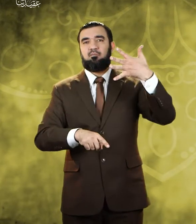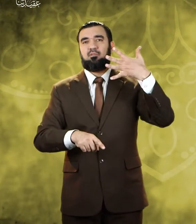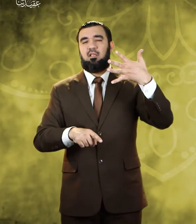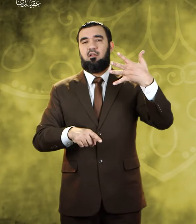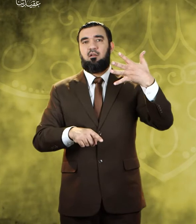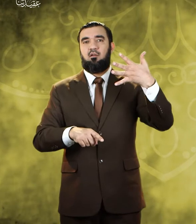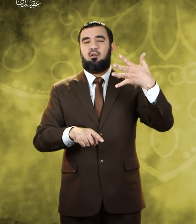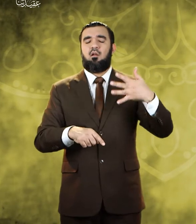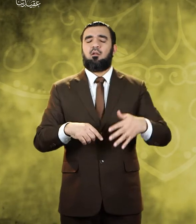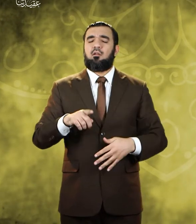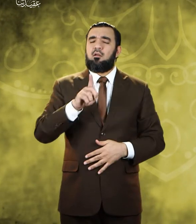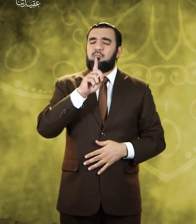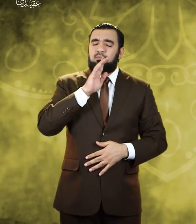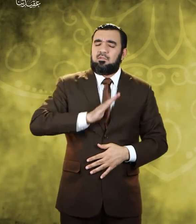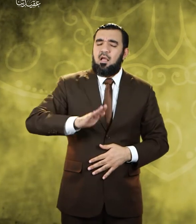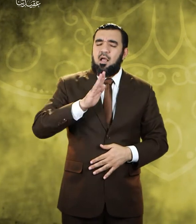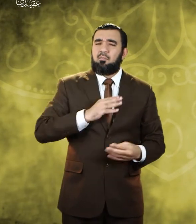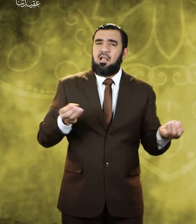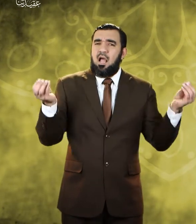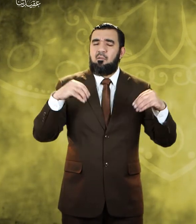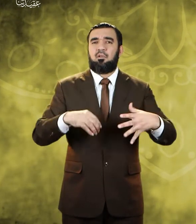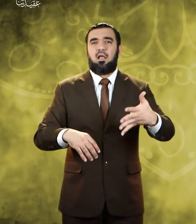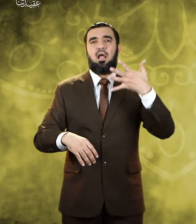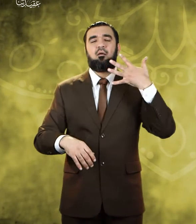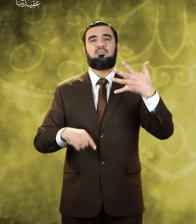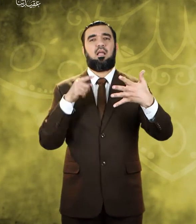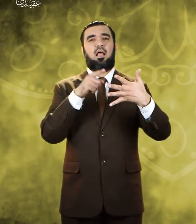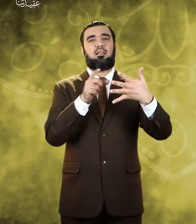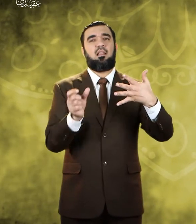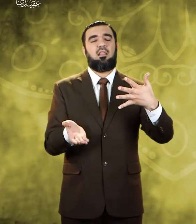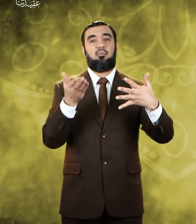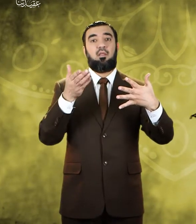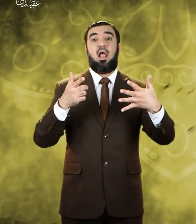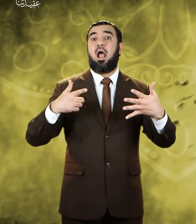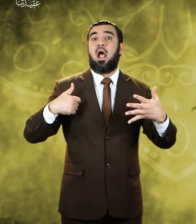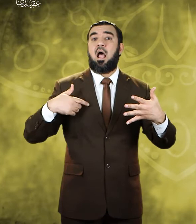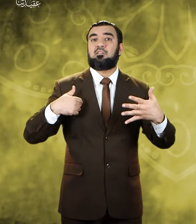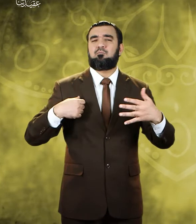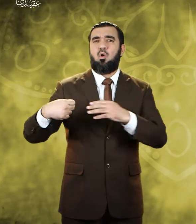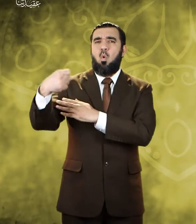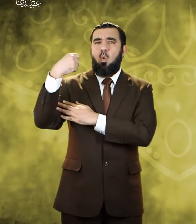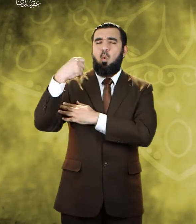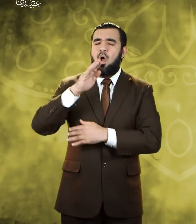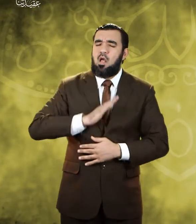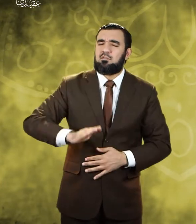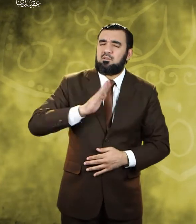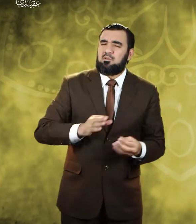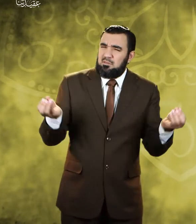من قومهم وأوسعهم صبرا على ذلك الأذى أسماء أولو